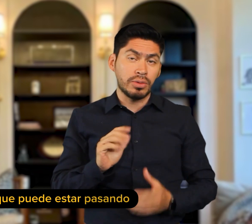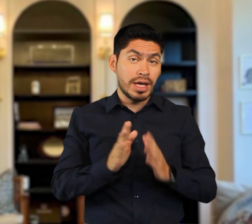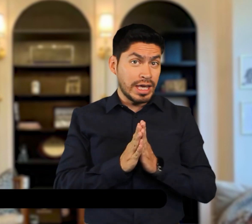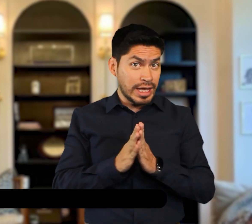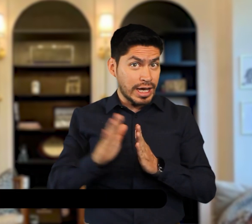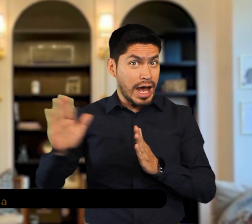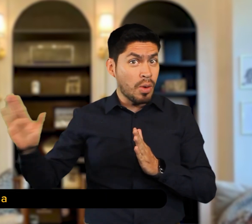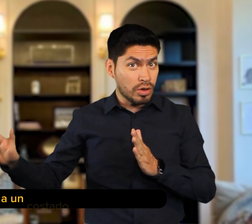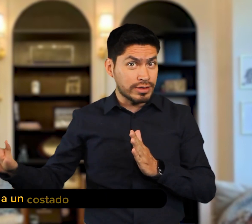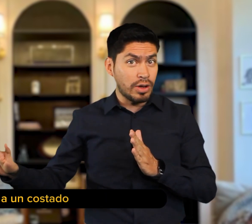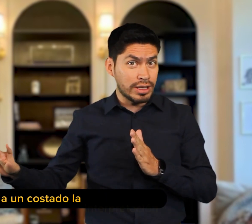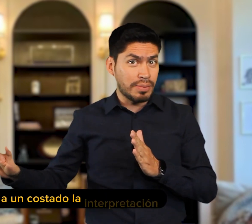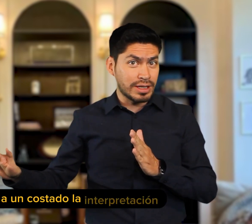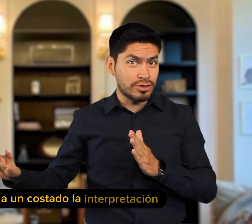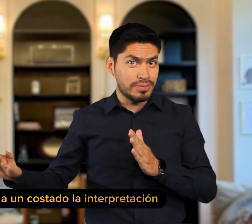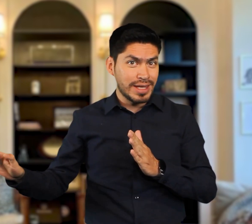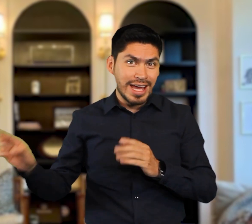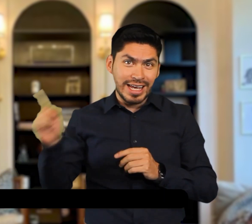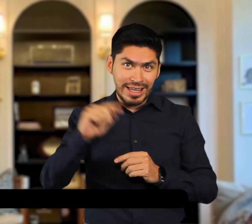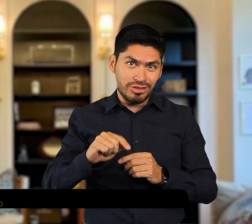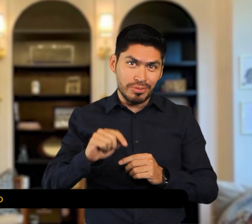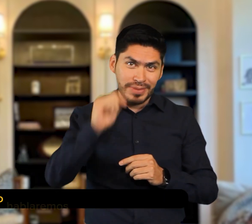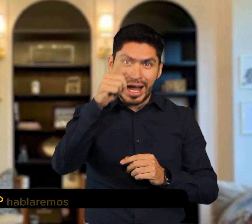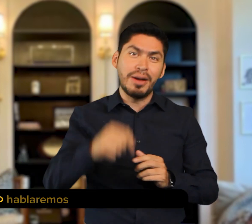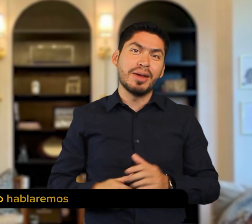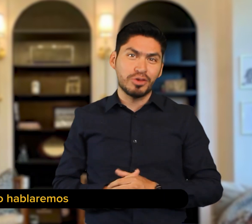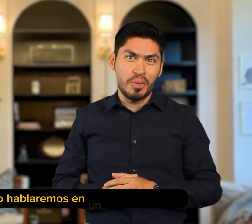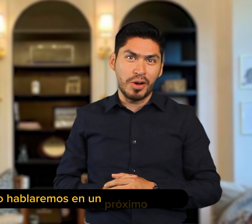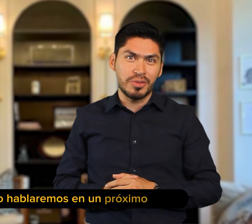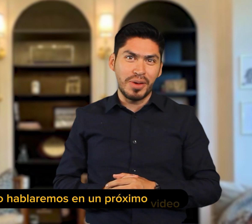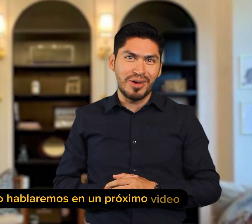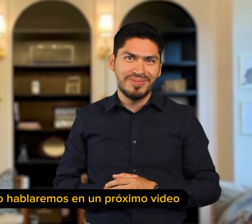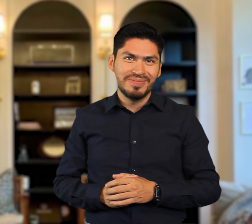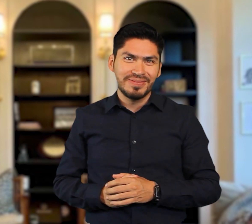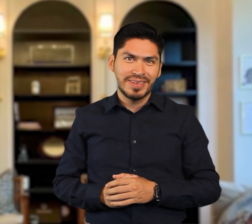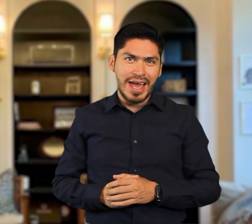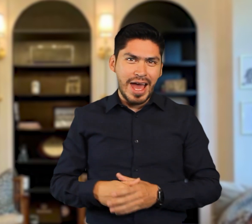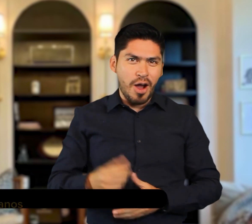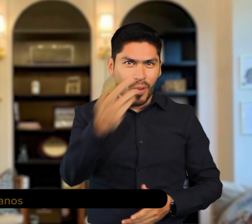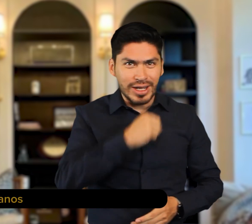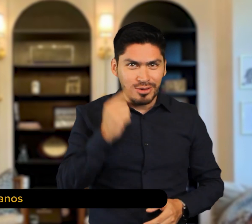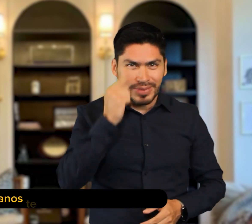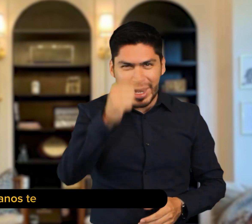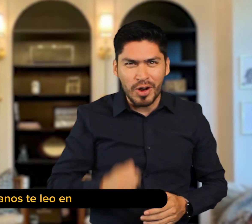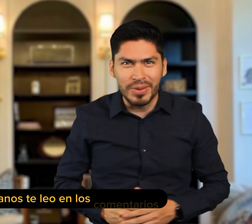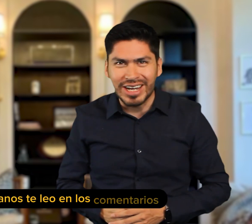y deja a un costado la interpretación, que de eso hablaremos en un próximo video Cuéntanos, te leo en los comentarios